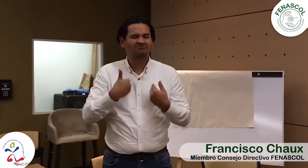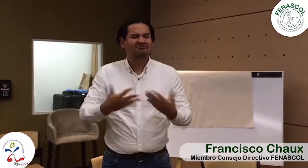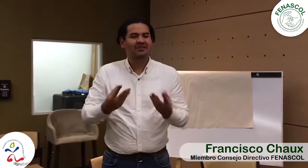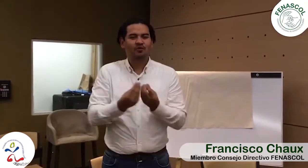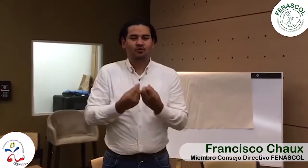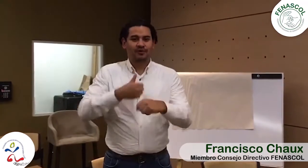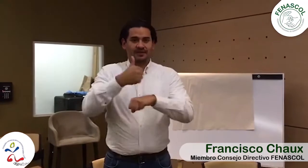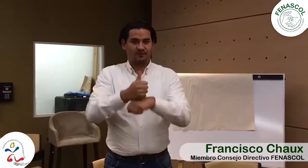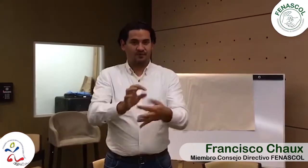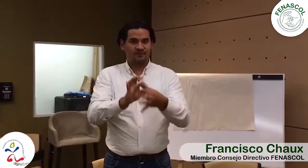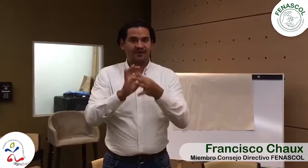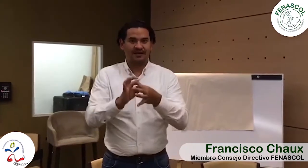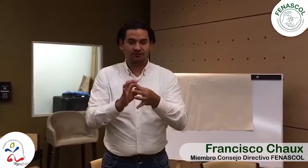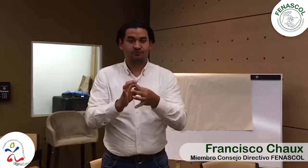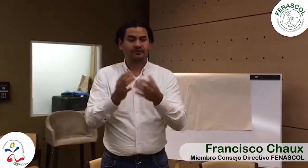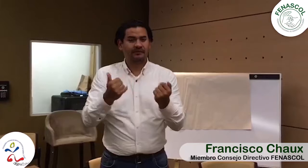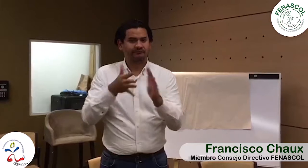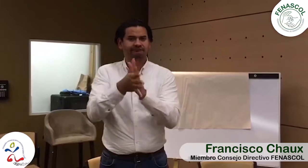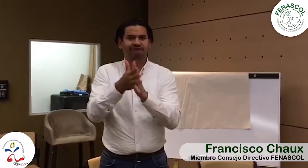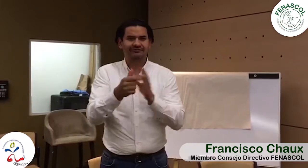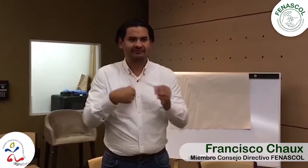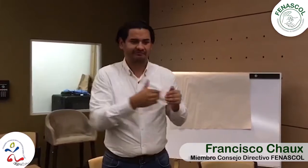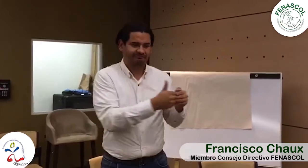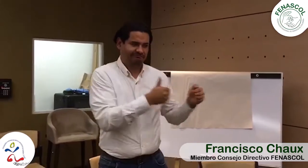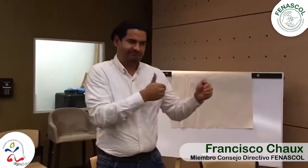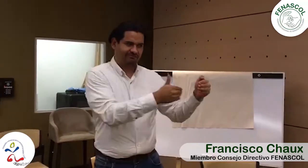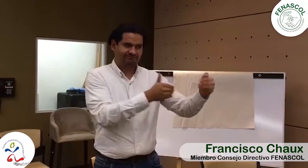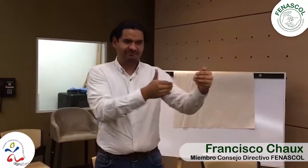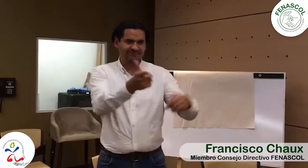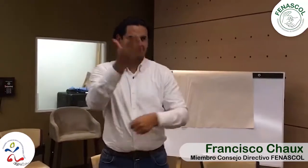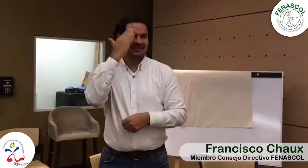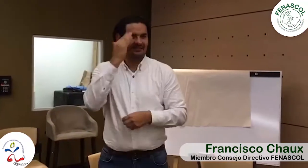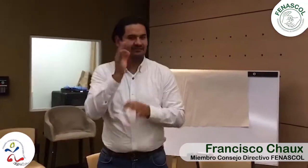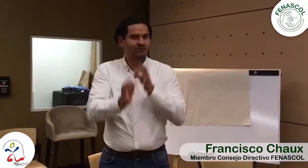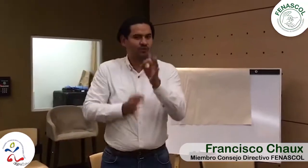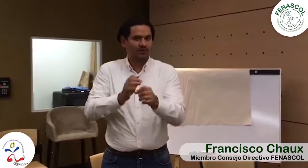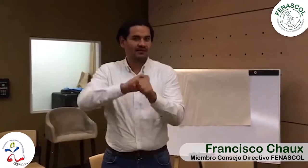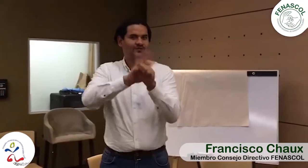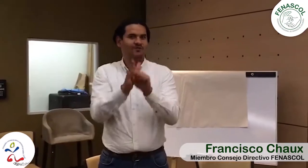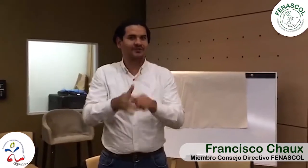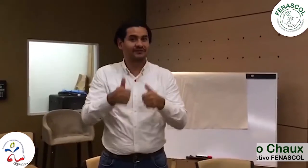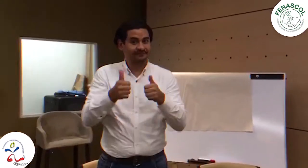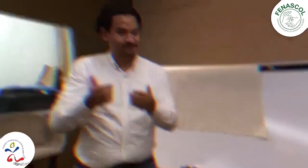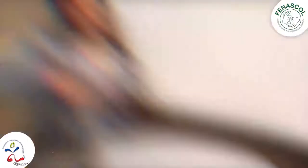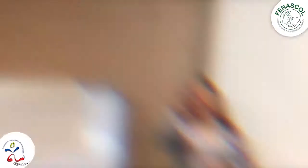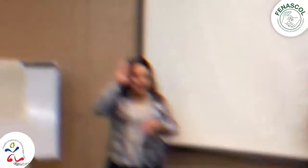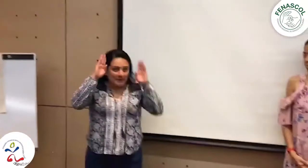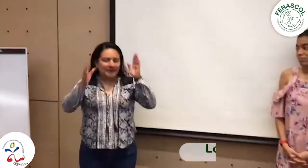Yo formo parte del Consejo Directivo de FENASCOL y en este momento les quiero contar que estamos con el protocolo de bioseguridad y voy a